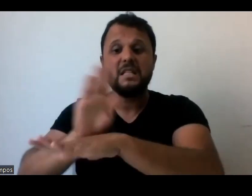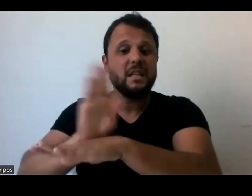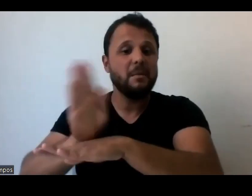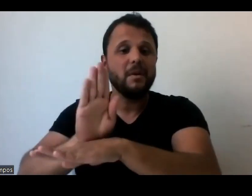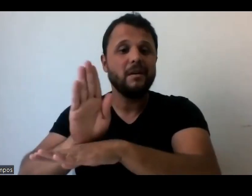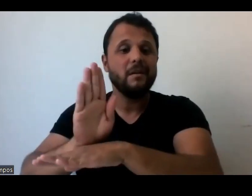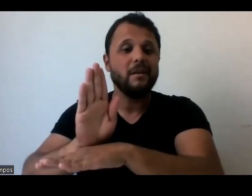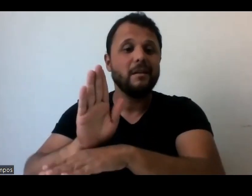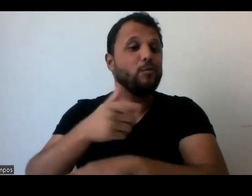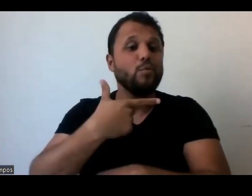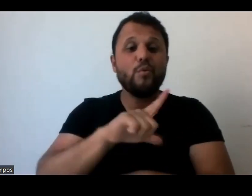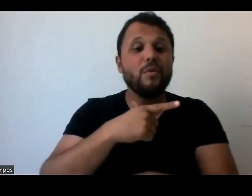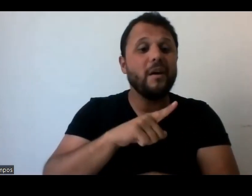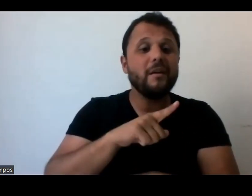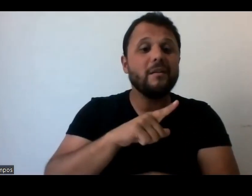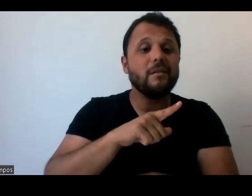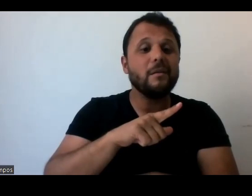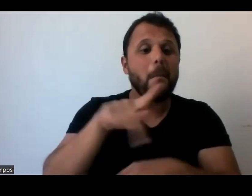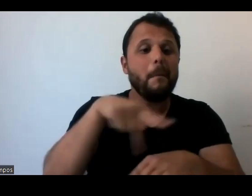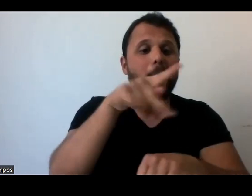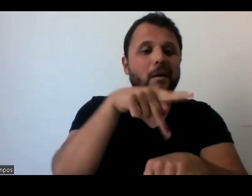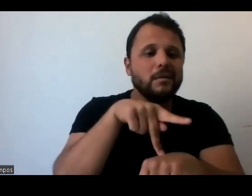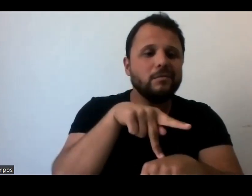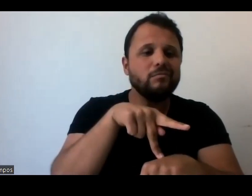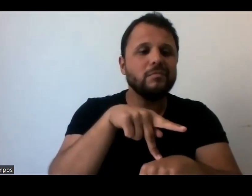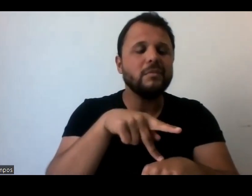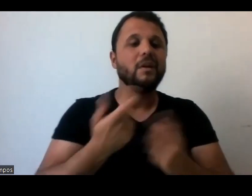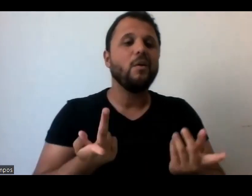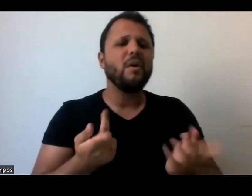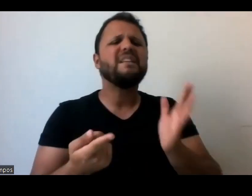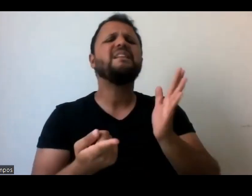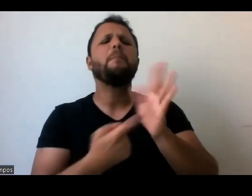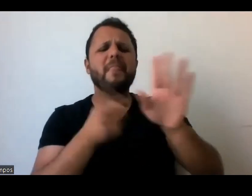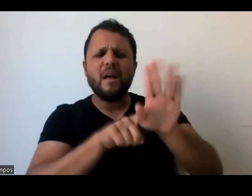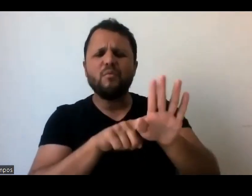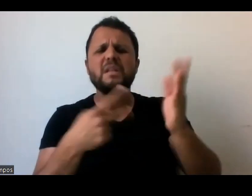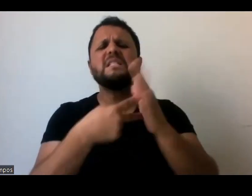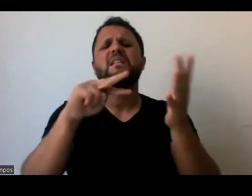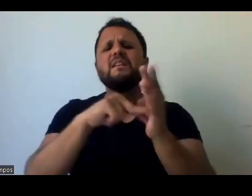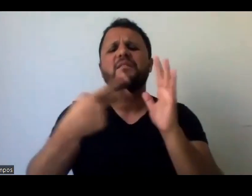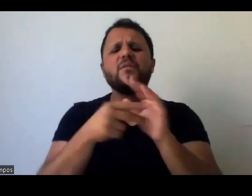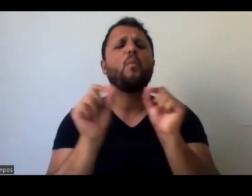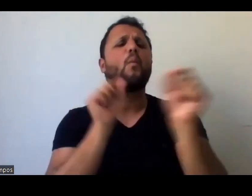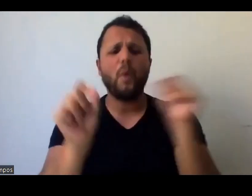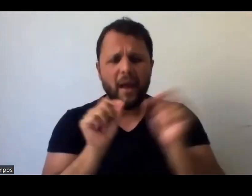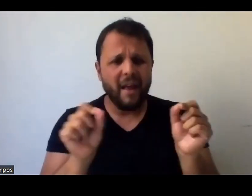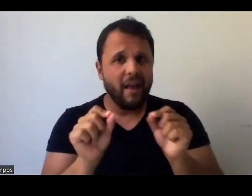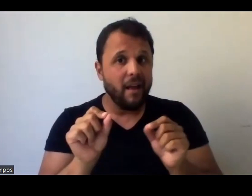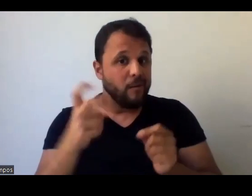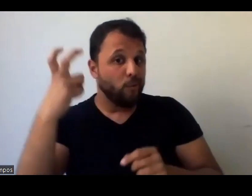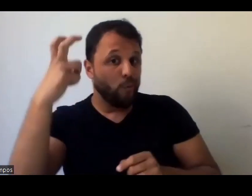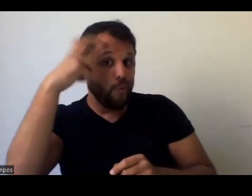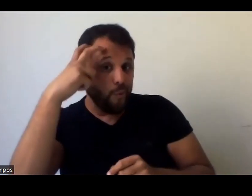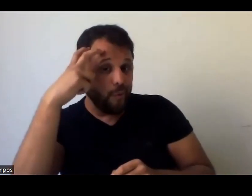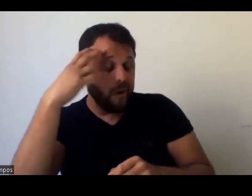Do que ele está falando? Da consciência cultural, da educação cultural. Então, quando você tem um povo que não vai nas